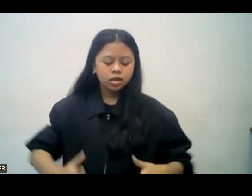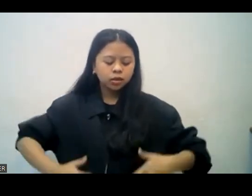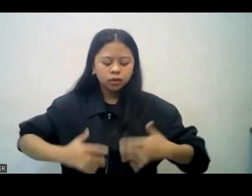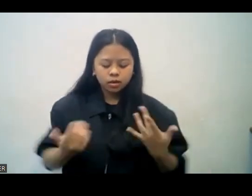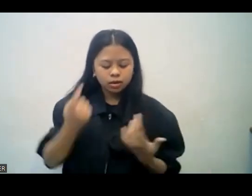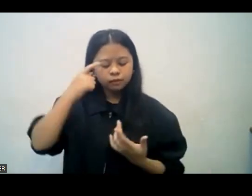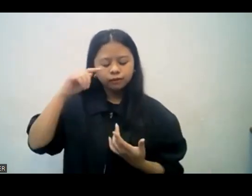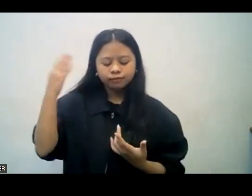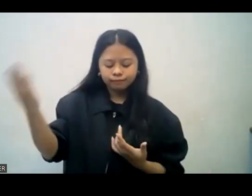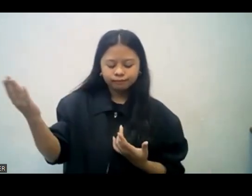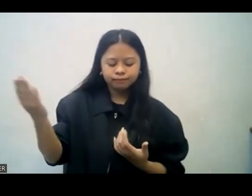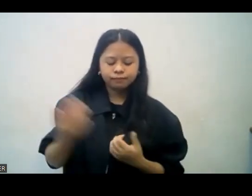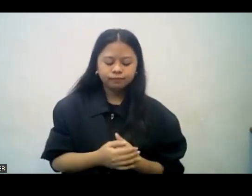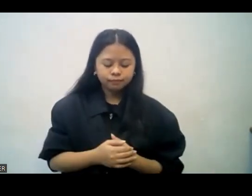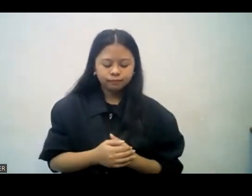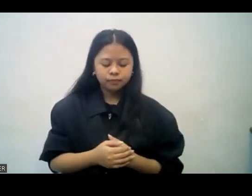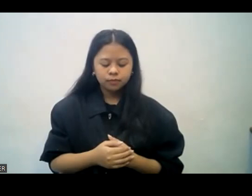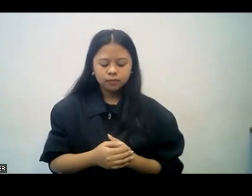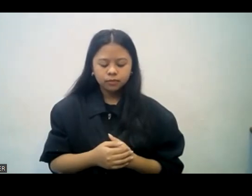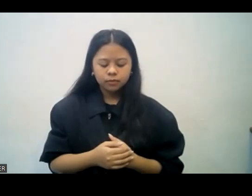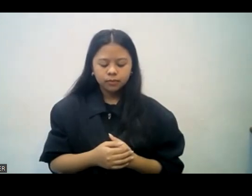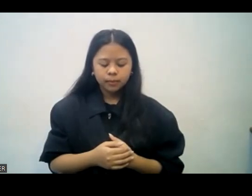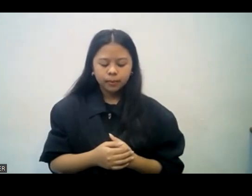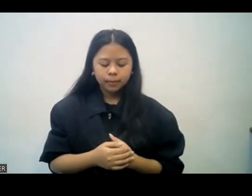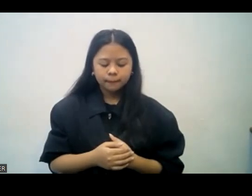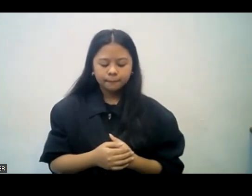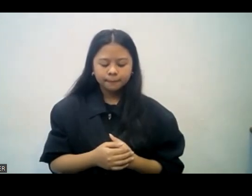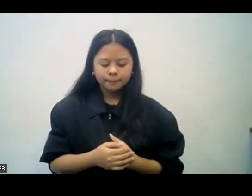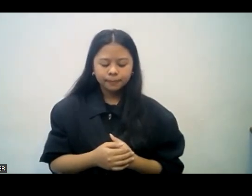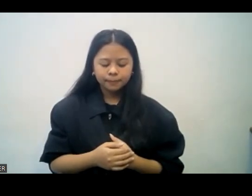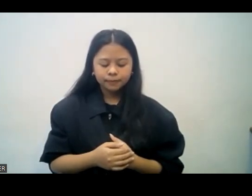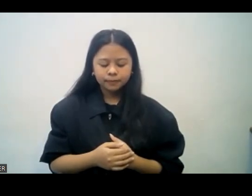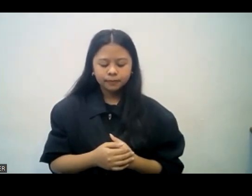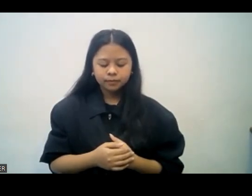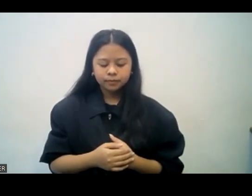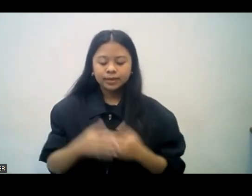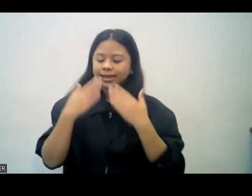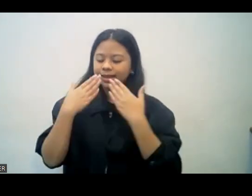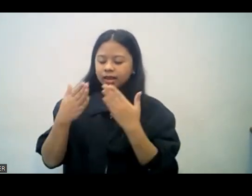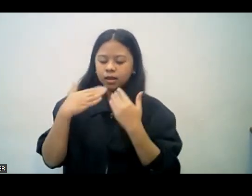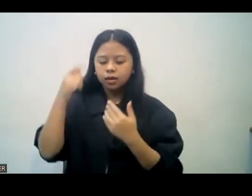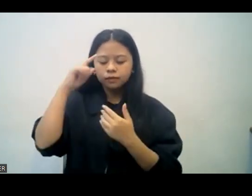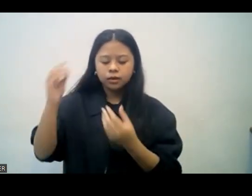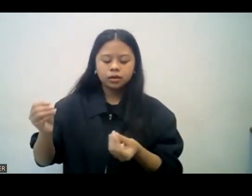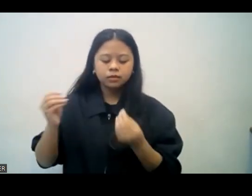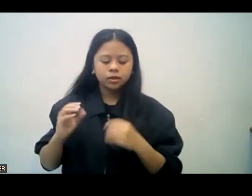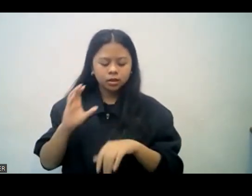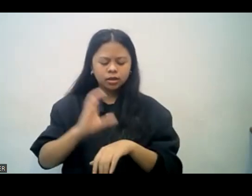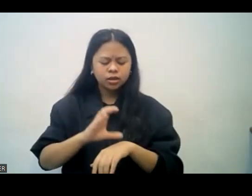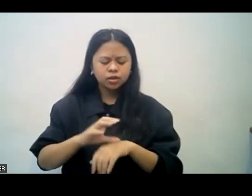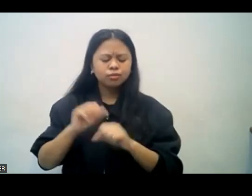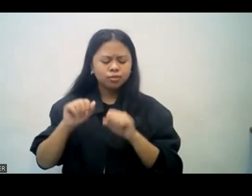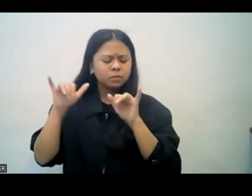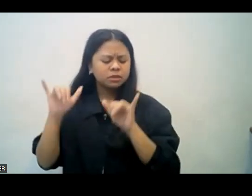At maraming salamat po sa pagbigay sa amin ng pagkakataon upang makapamuhay kami para sa iyo. And thank you for giving us the church to abide